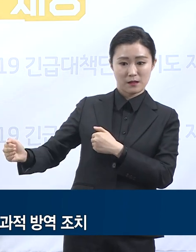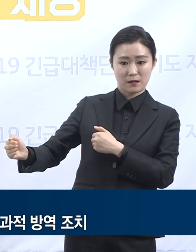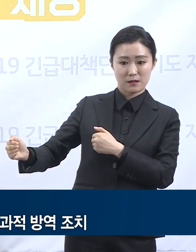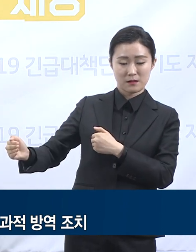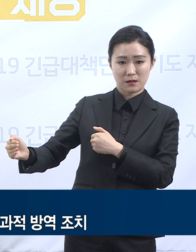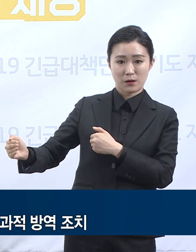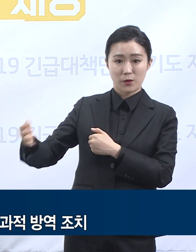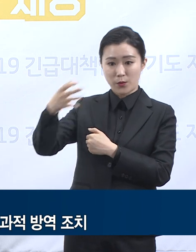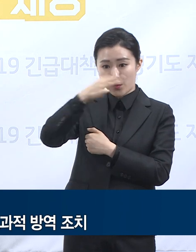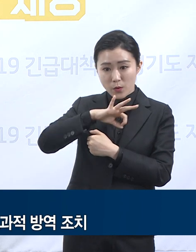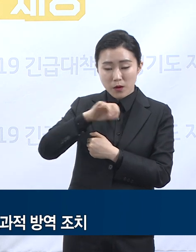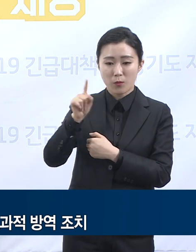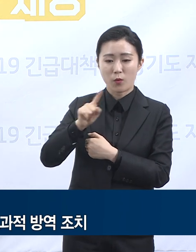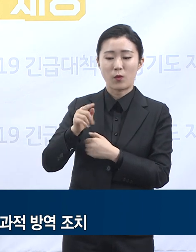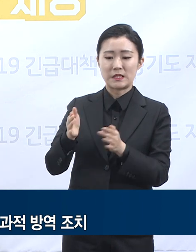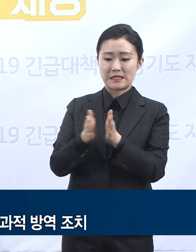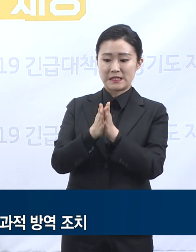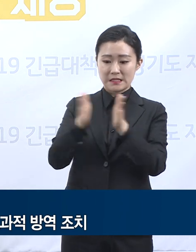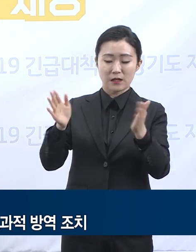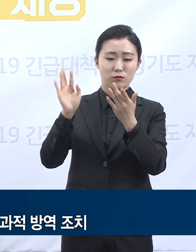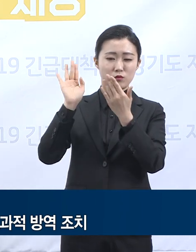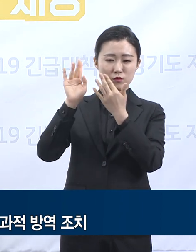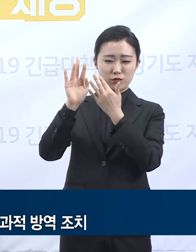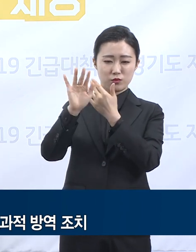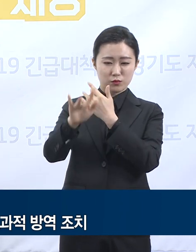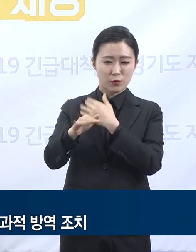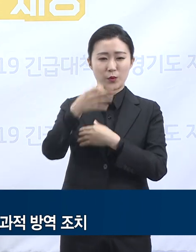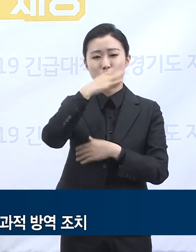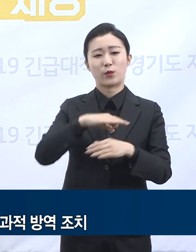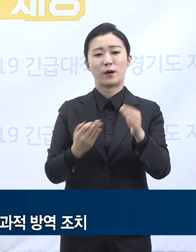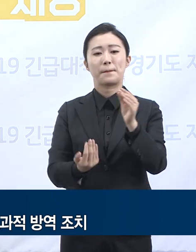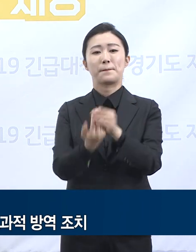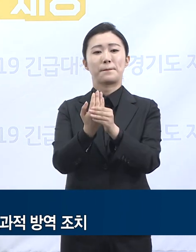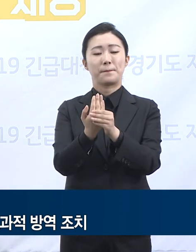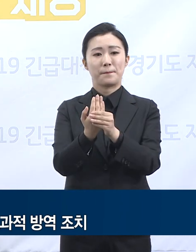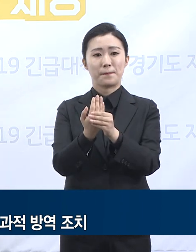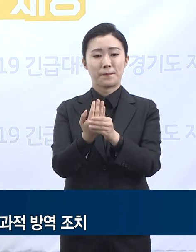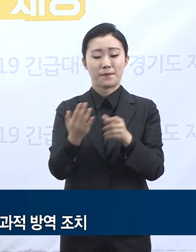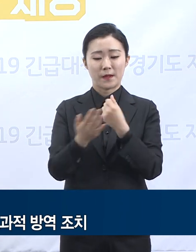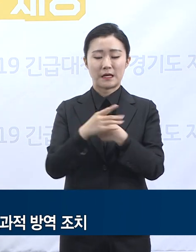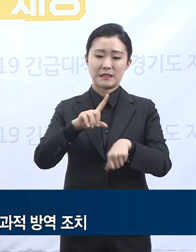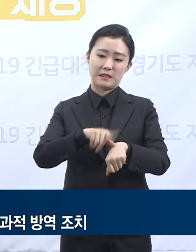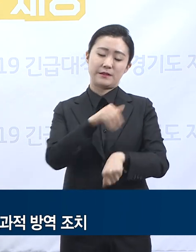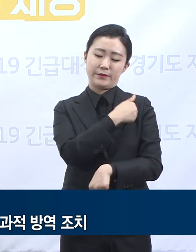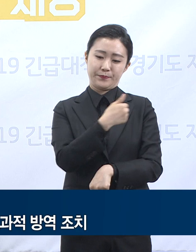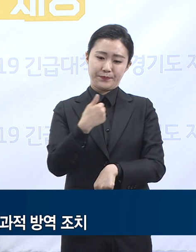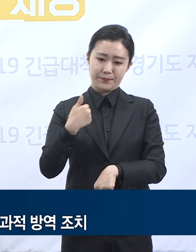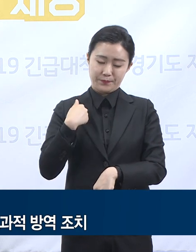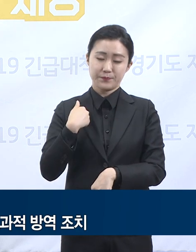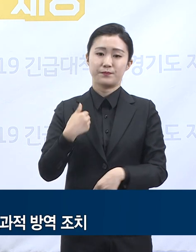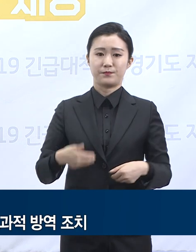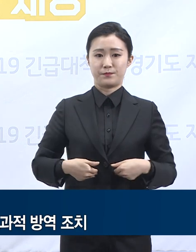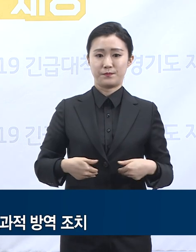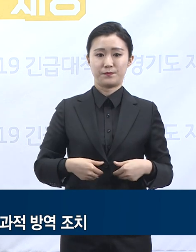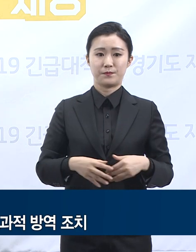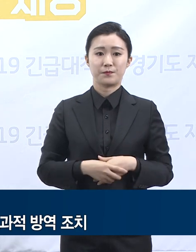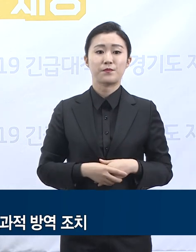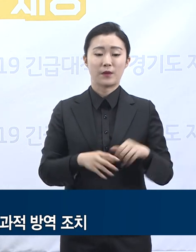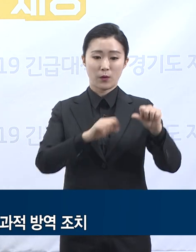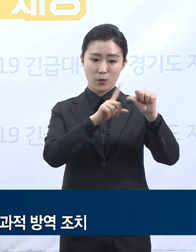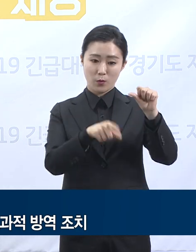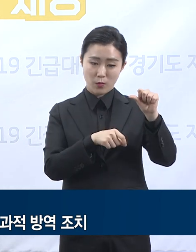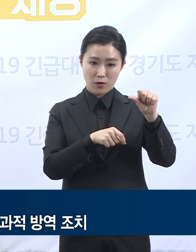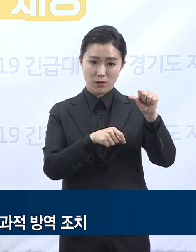나타납니다. 우리는 시간 간격을 염두에 두고 현상을 바라봐야 됩니다. 따라서 5월의 평온함은